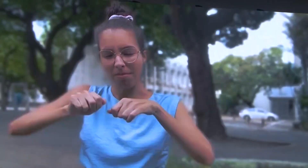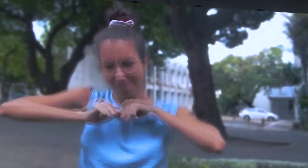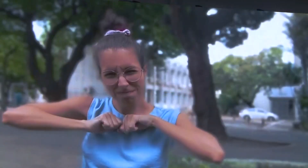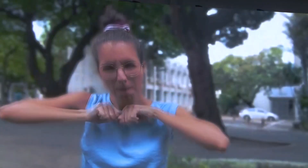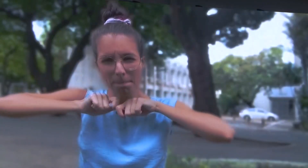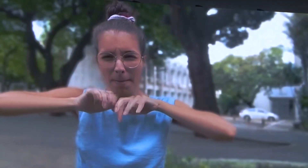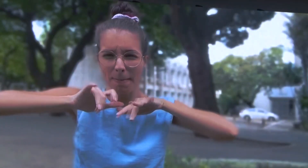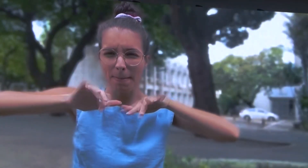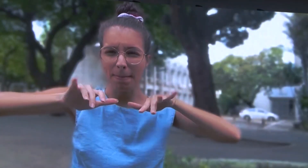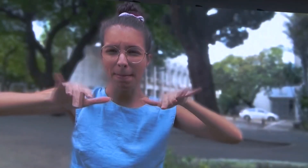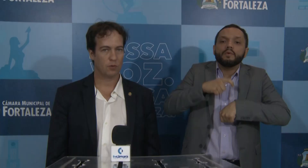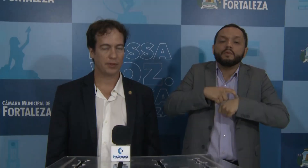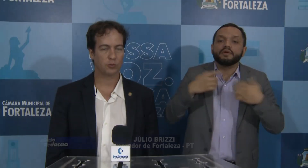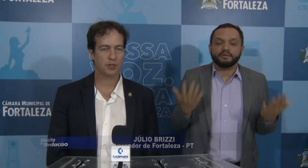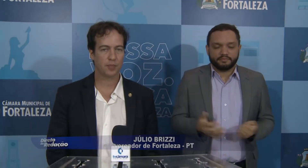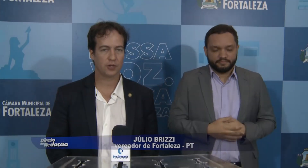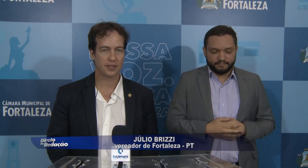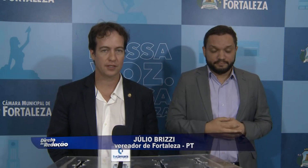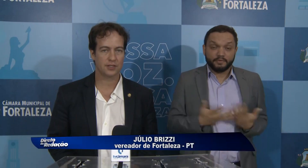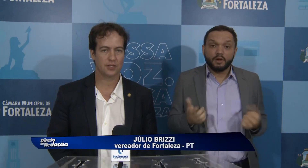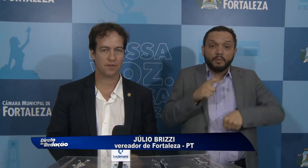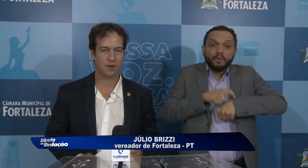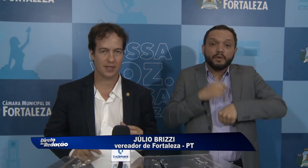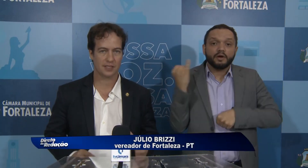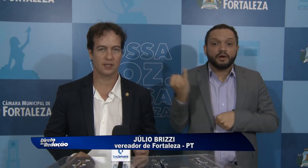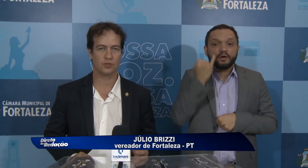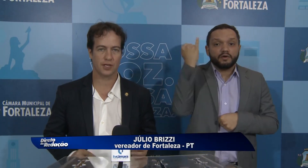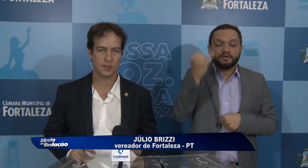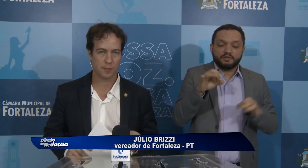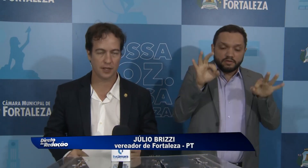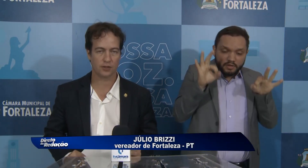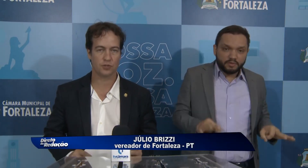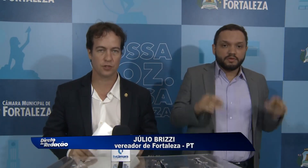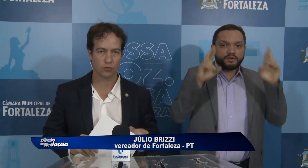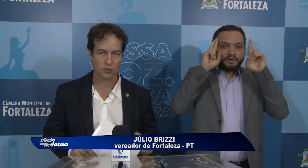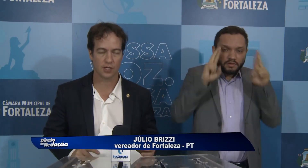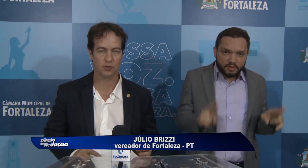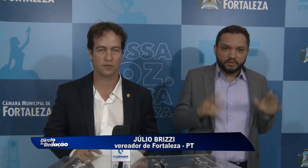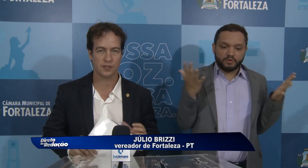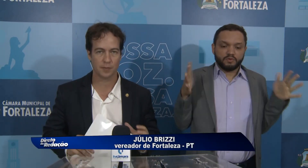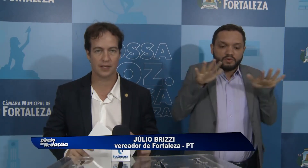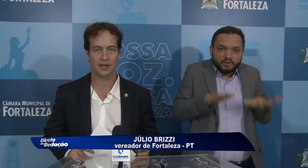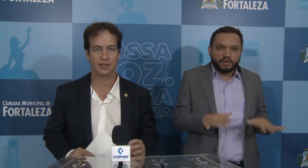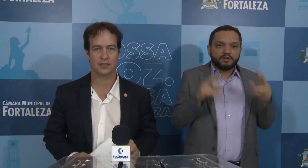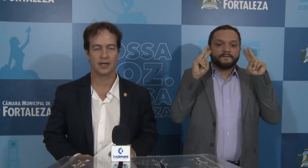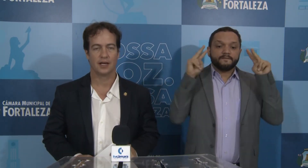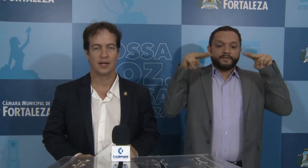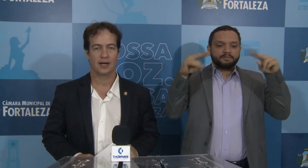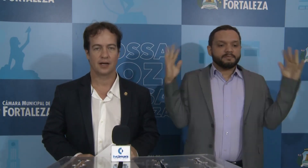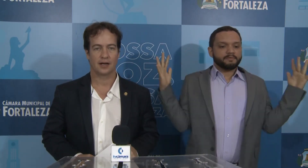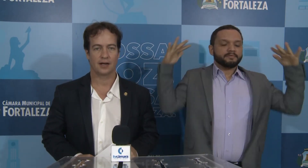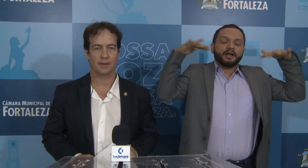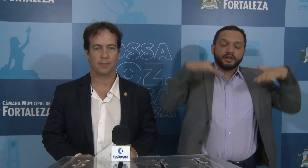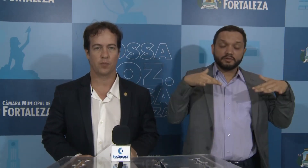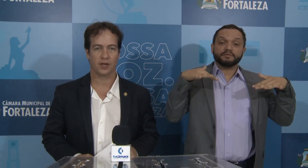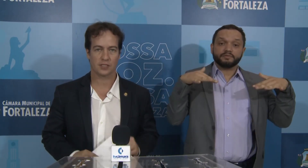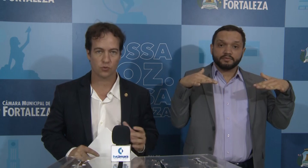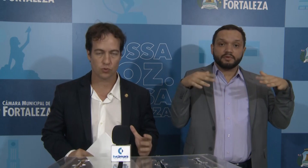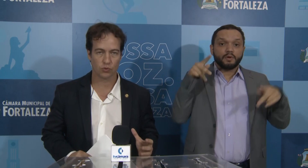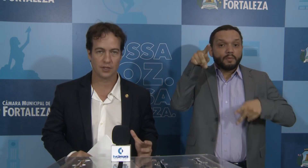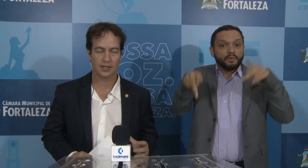o Dia Nacional dos Surdos. Um momento muito importante de afirmação, de respeito, de inclusão, de visibilidade à